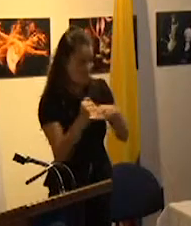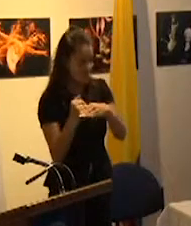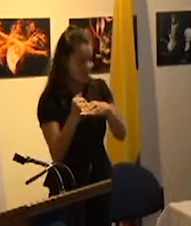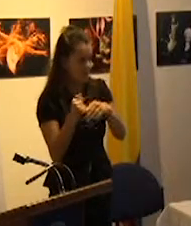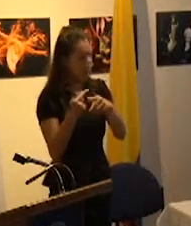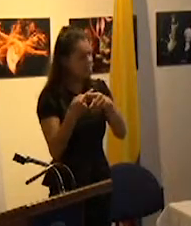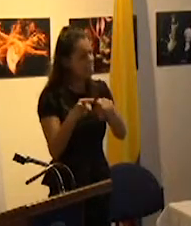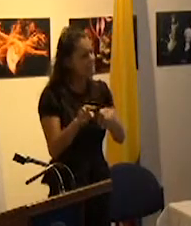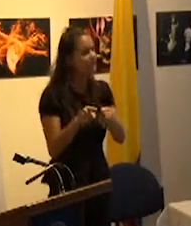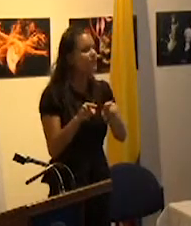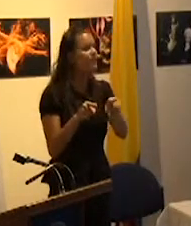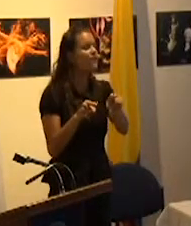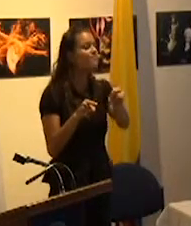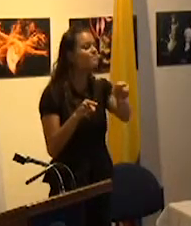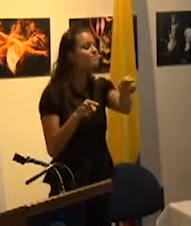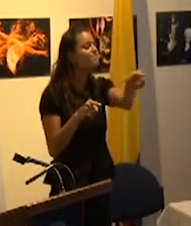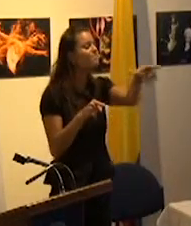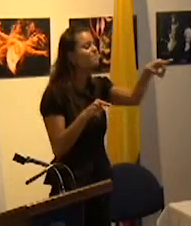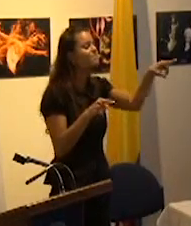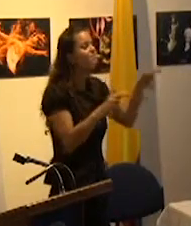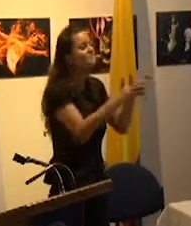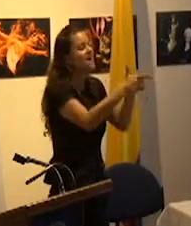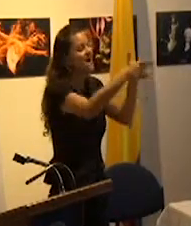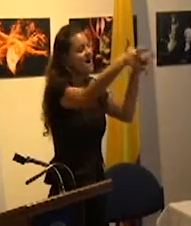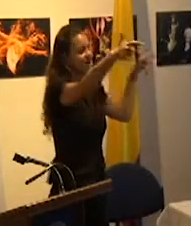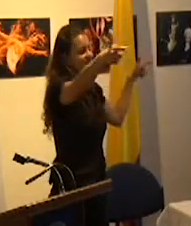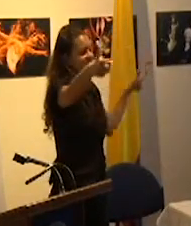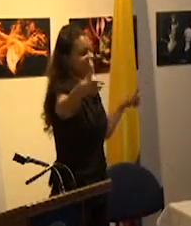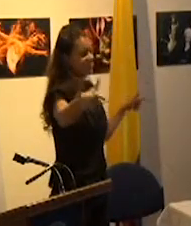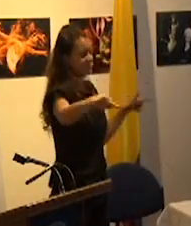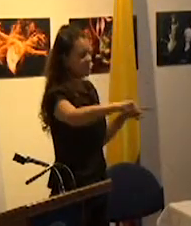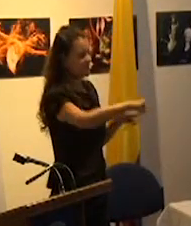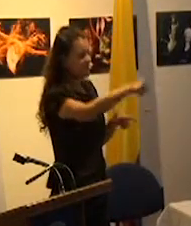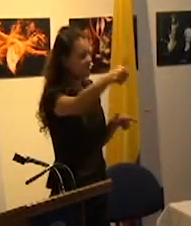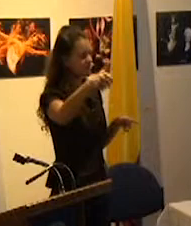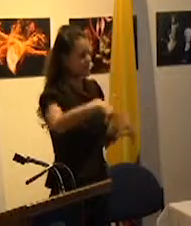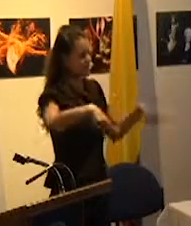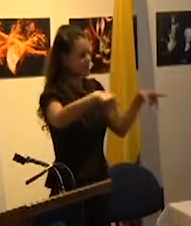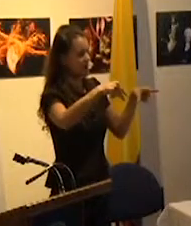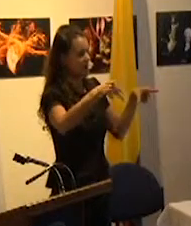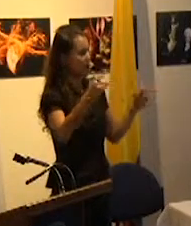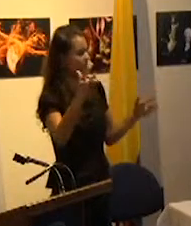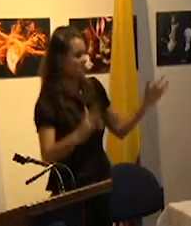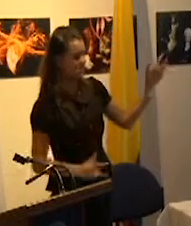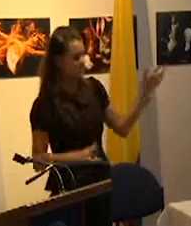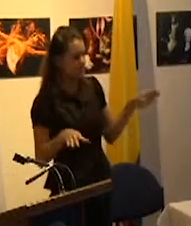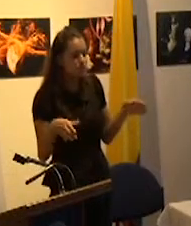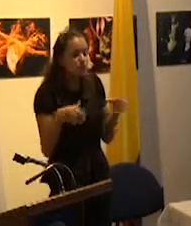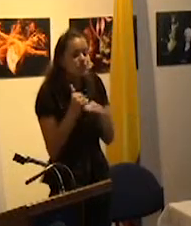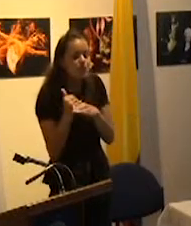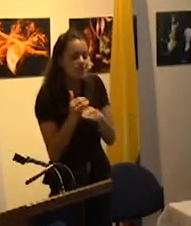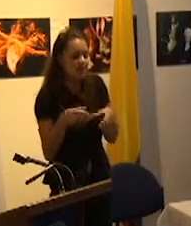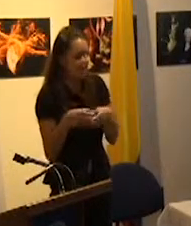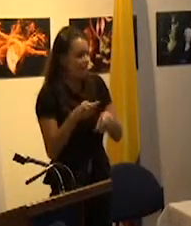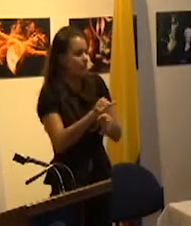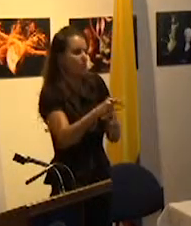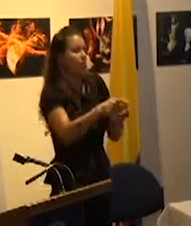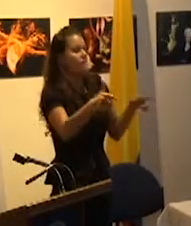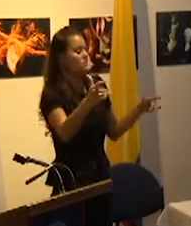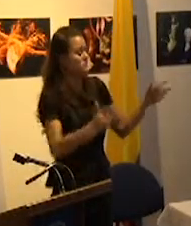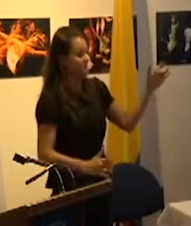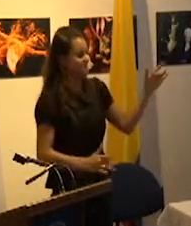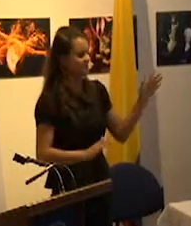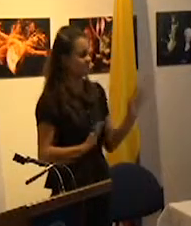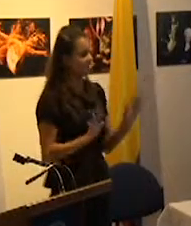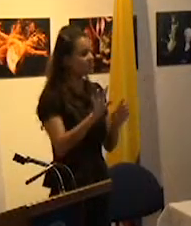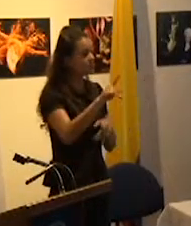o diferentes respecto al resto de los integrantes de la sociedad las diferencias y los